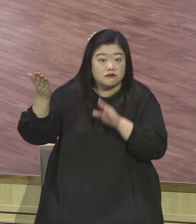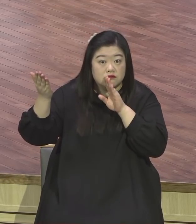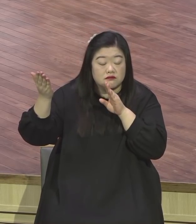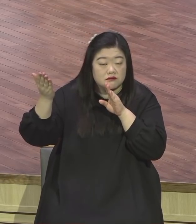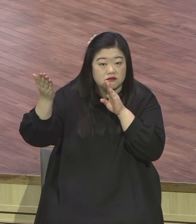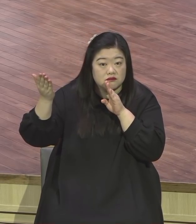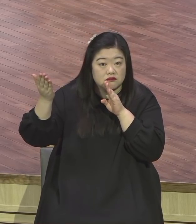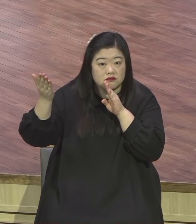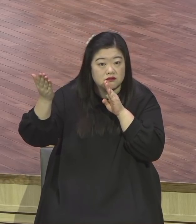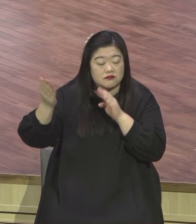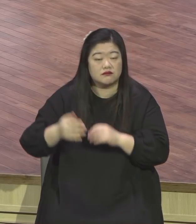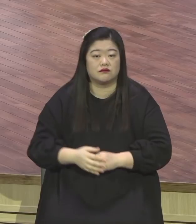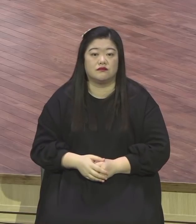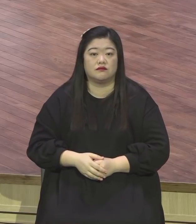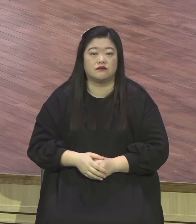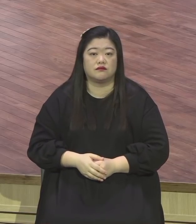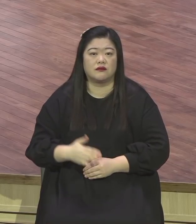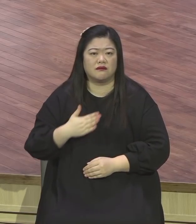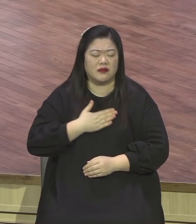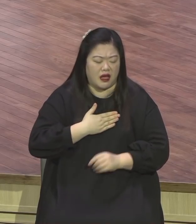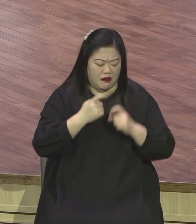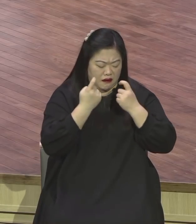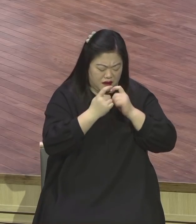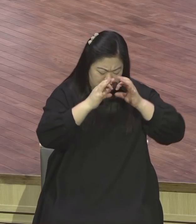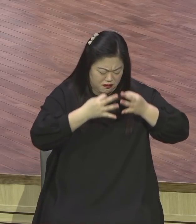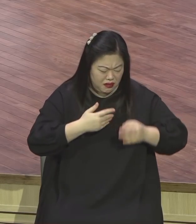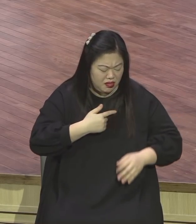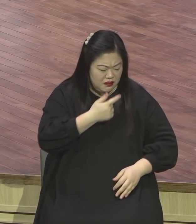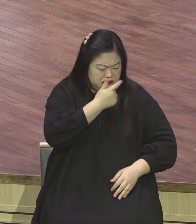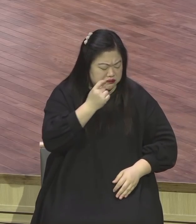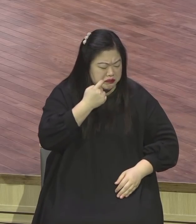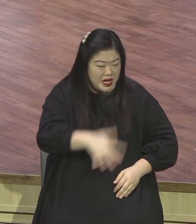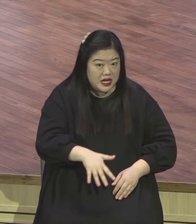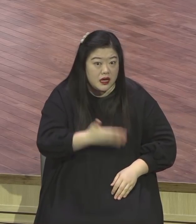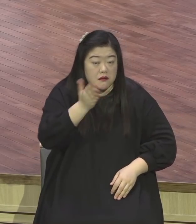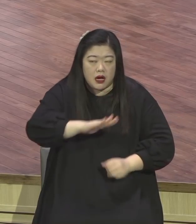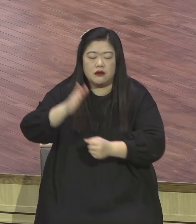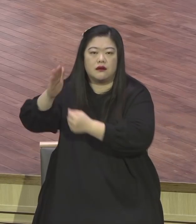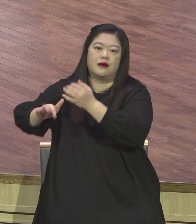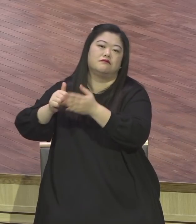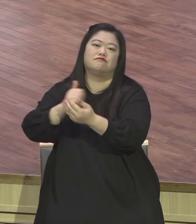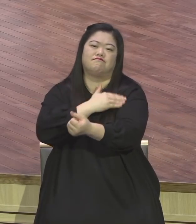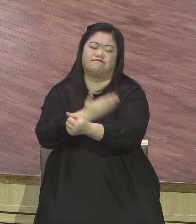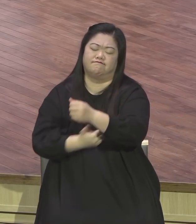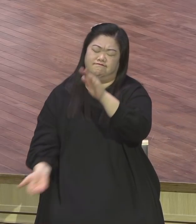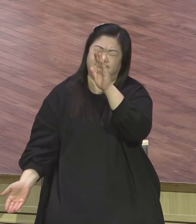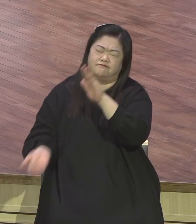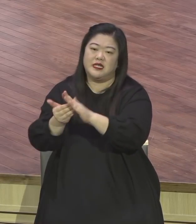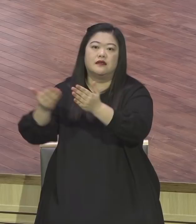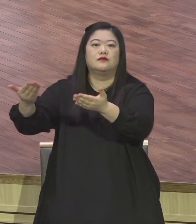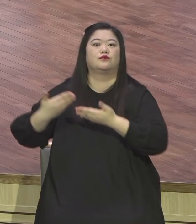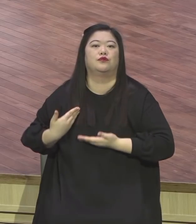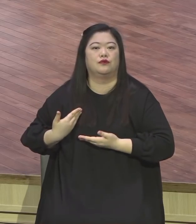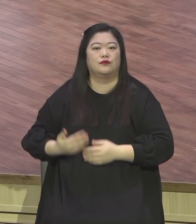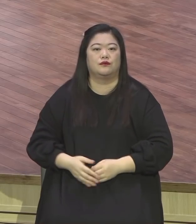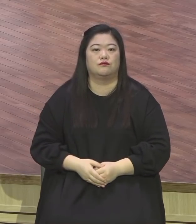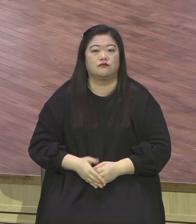능력의 하나님이시다. 코로나19 문제가 아무것도 나에게 문제되지